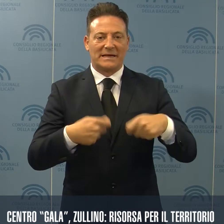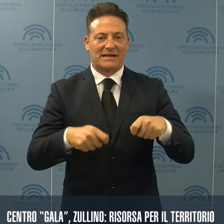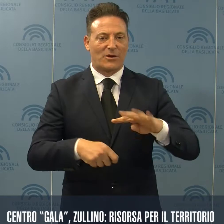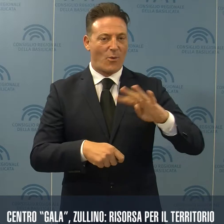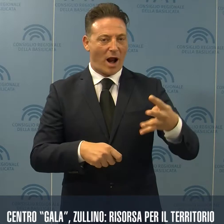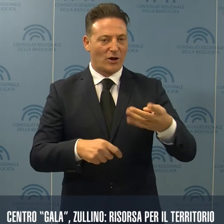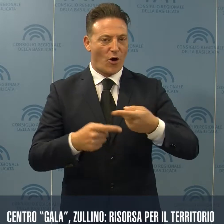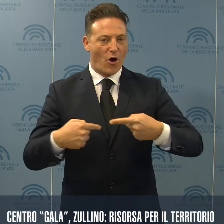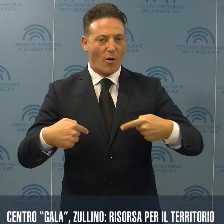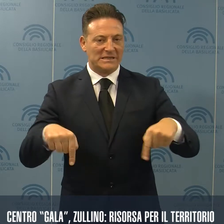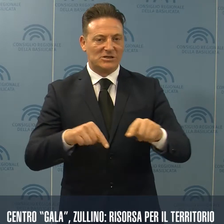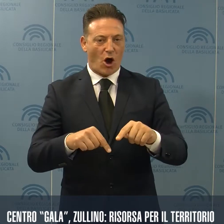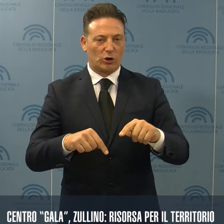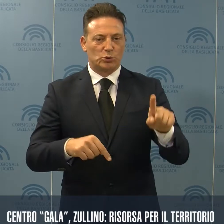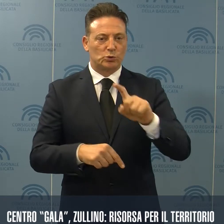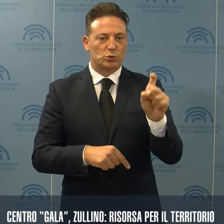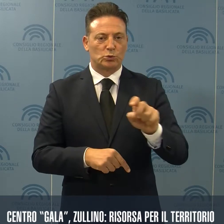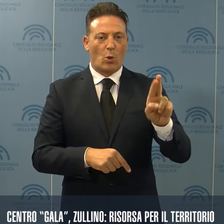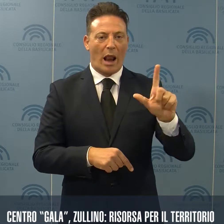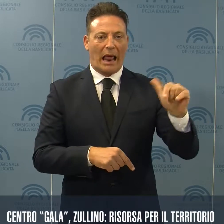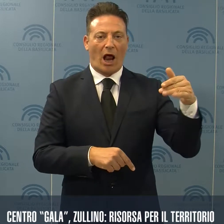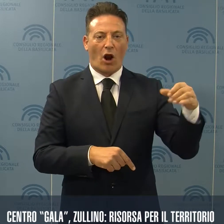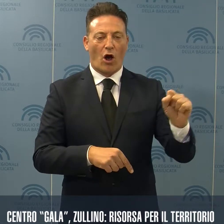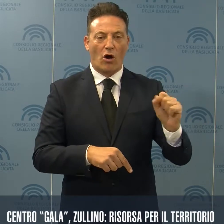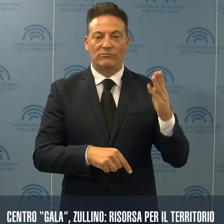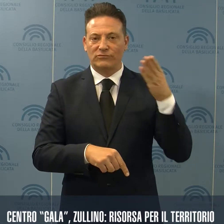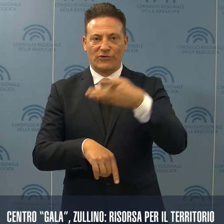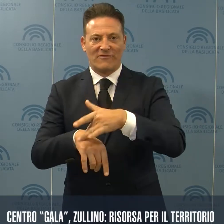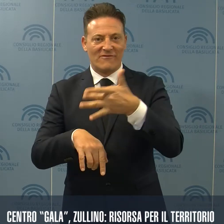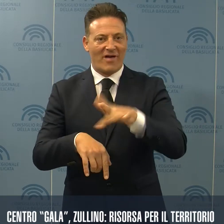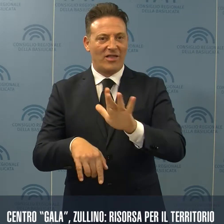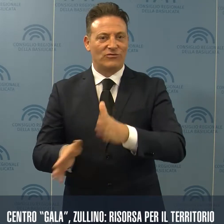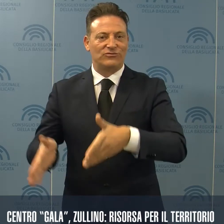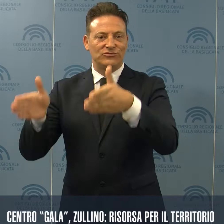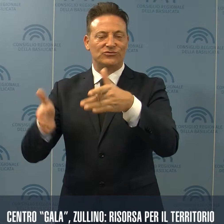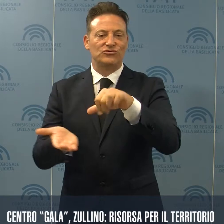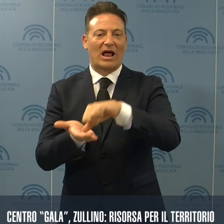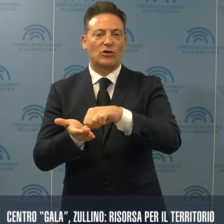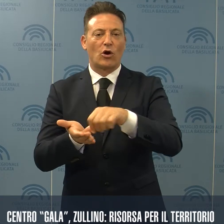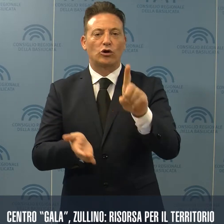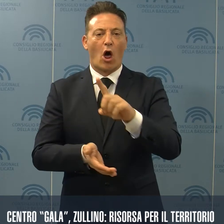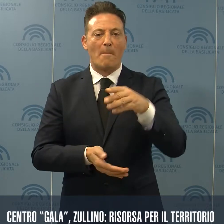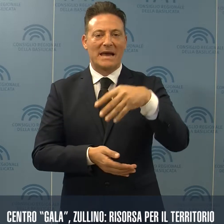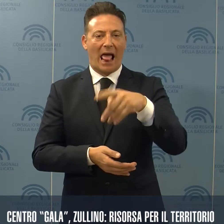Commissione, Zullino, dopo il sopralluogo presso il Centro Don Michele Gala della